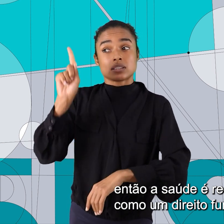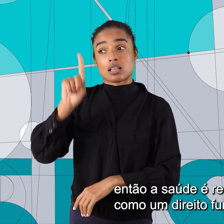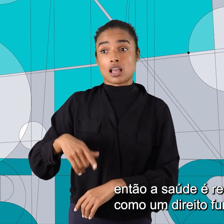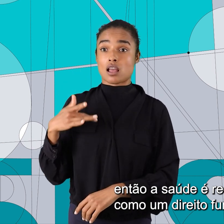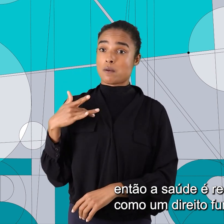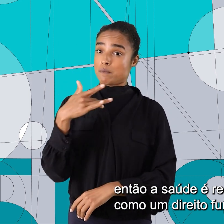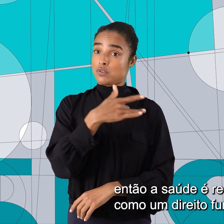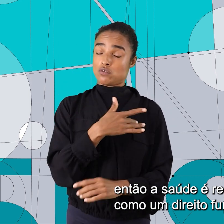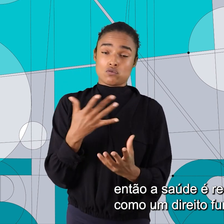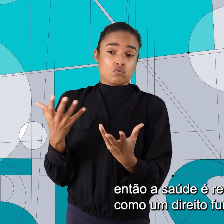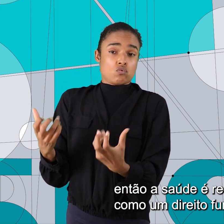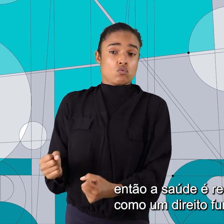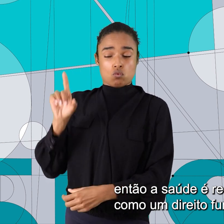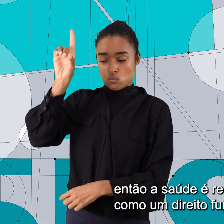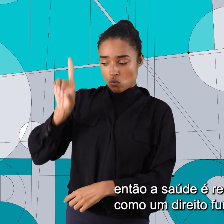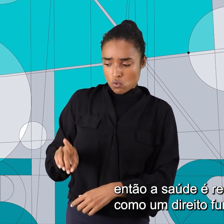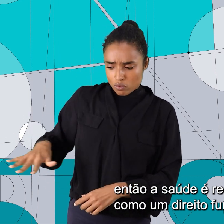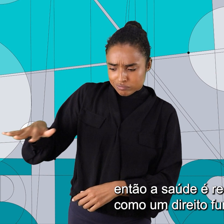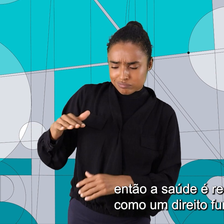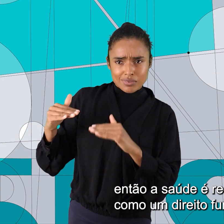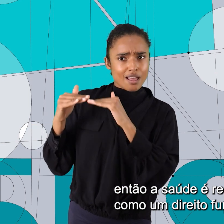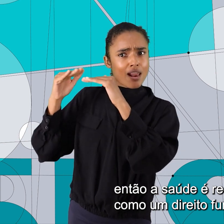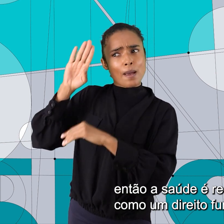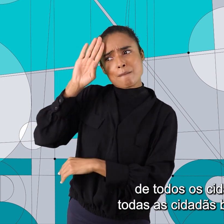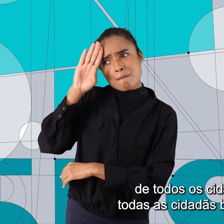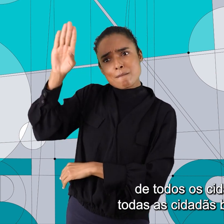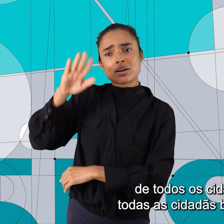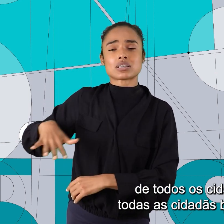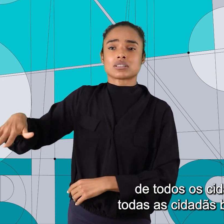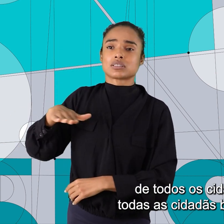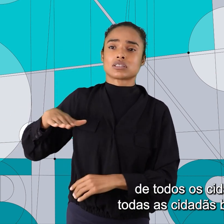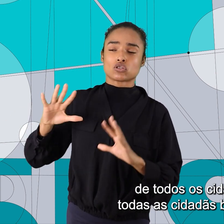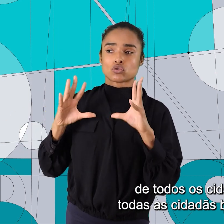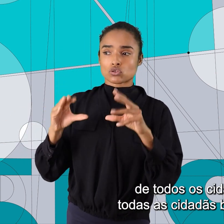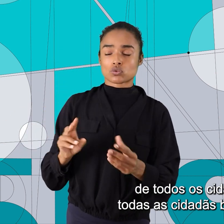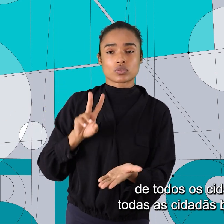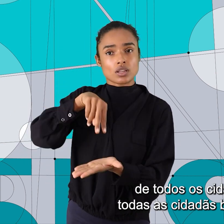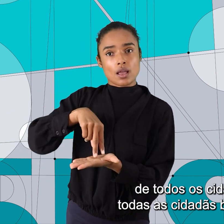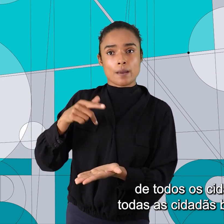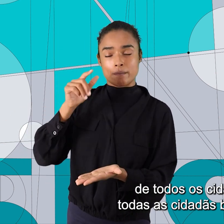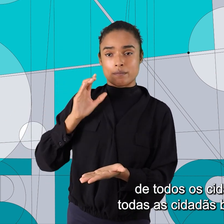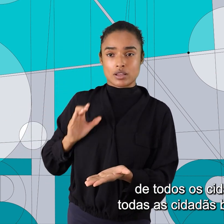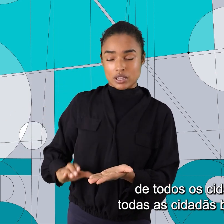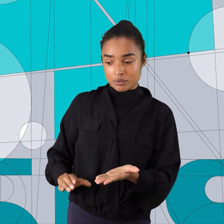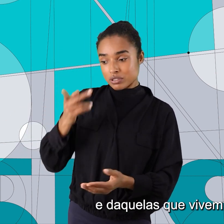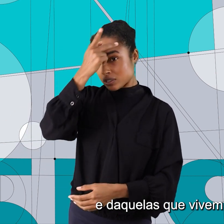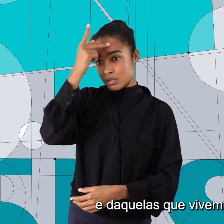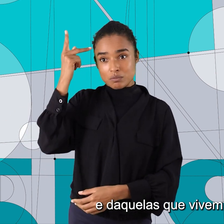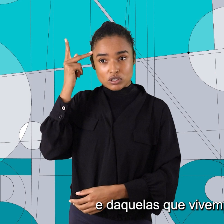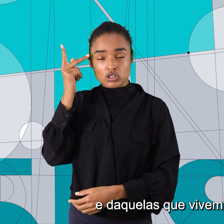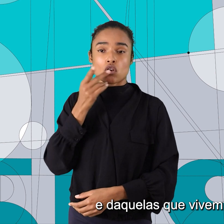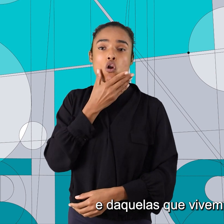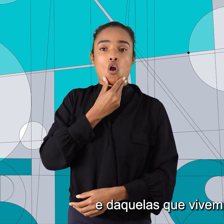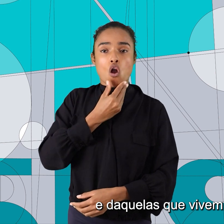reconhecida como um direito fundamental de todos os cidadãos, de todas as cidadãs brasileiras e